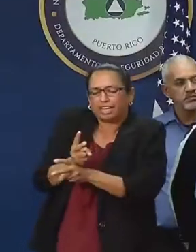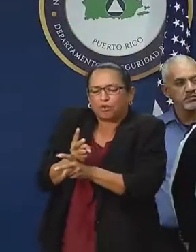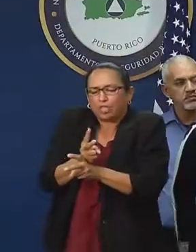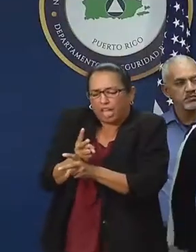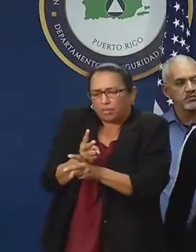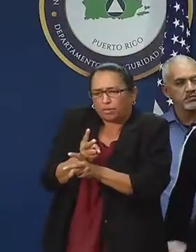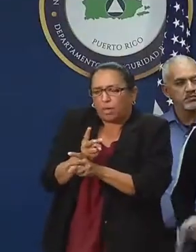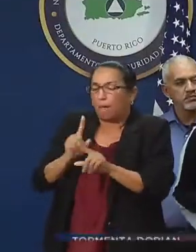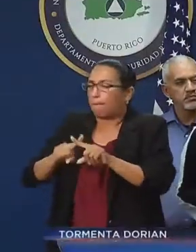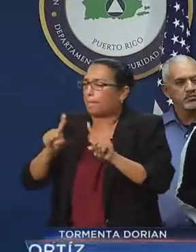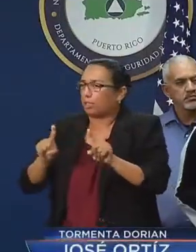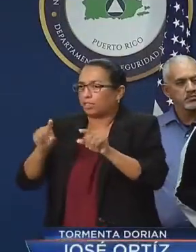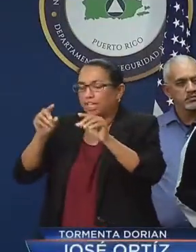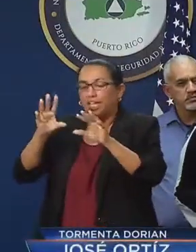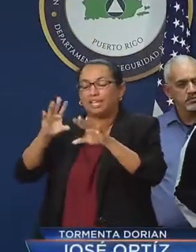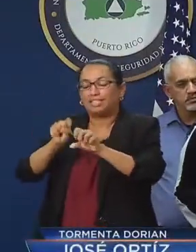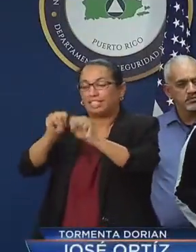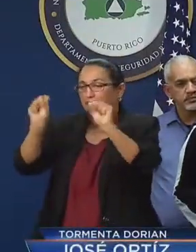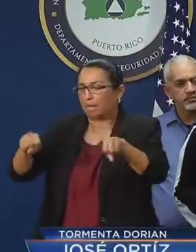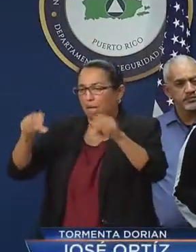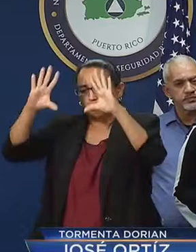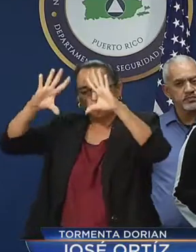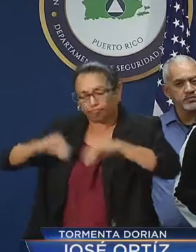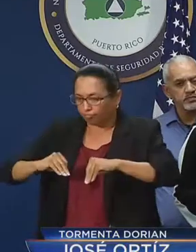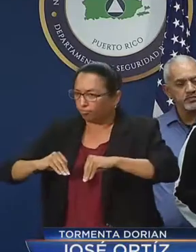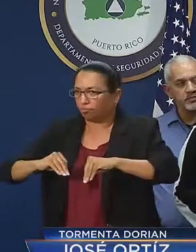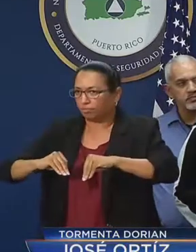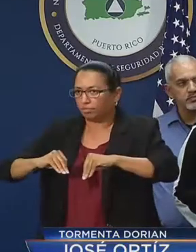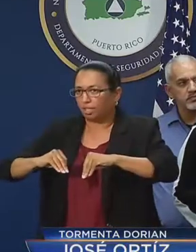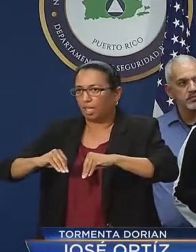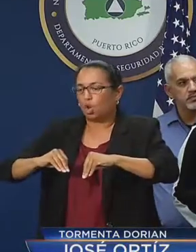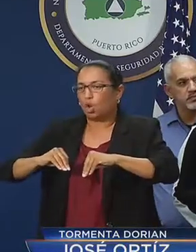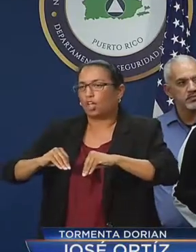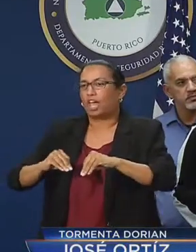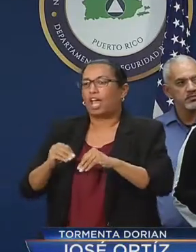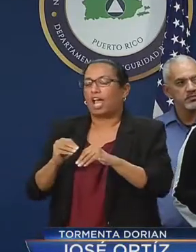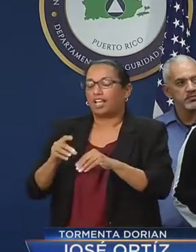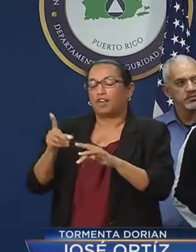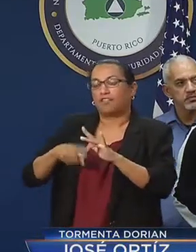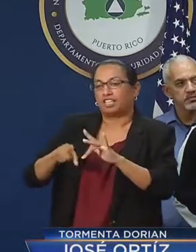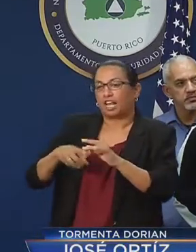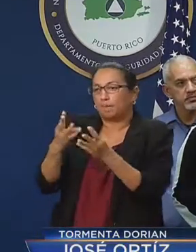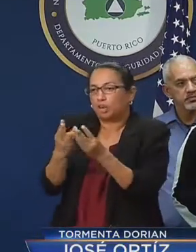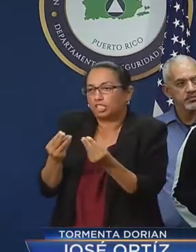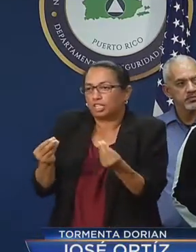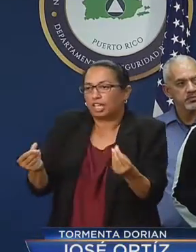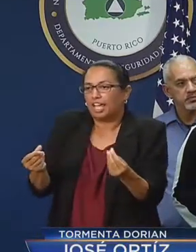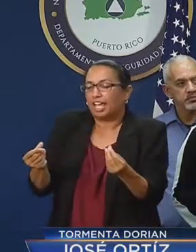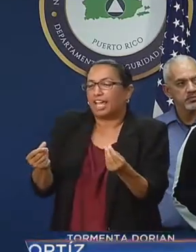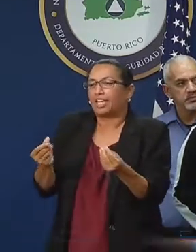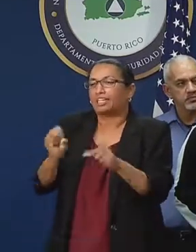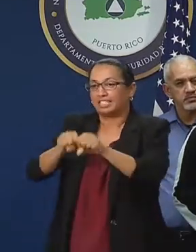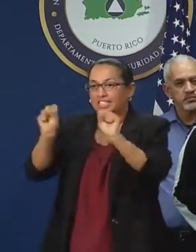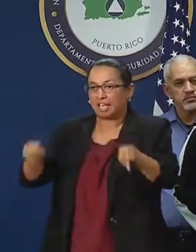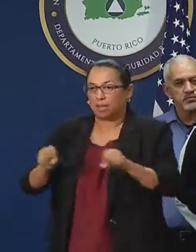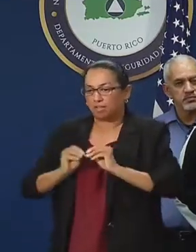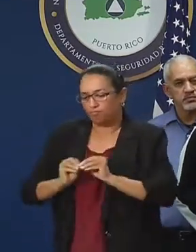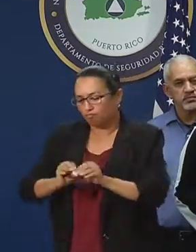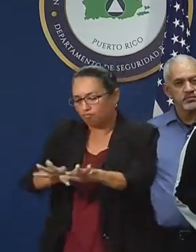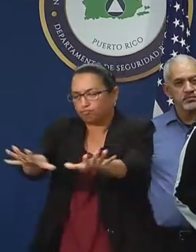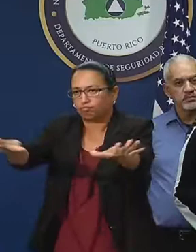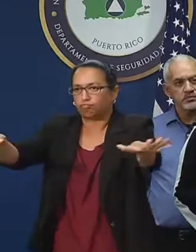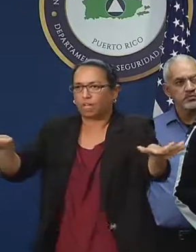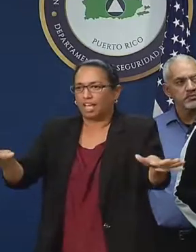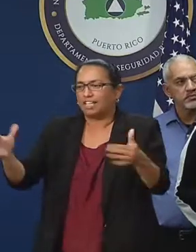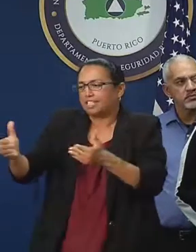Pero si eso no se cae, pues entonces lo que quedaría de resolver es el sistema de distribución que es el que queda cerca de tu hogar.